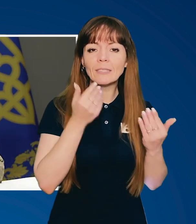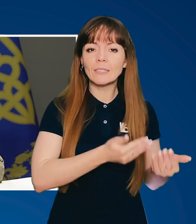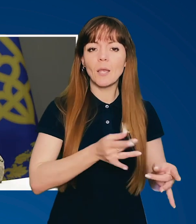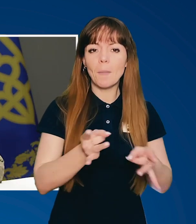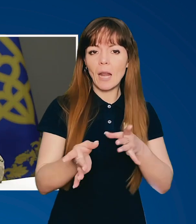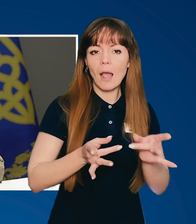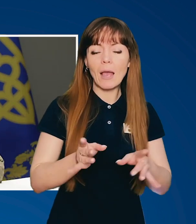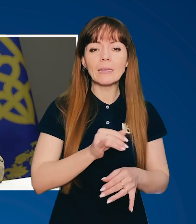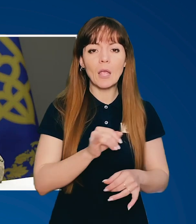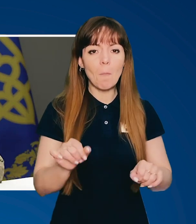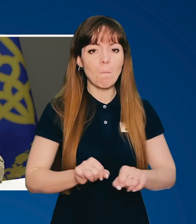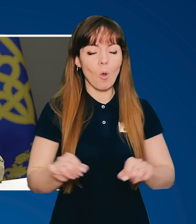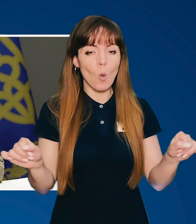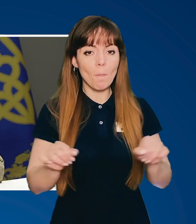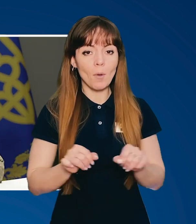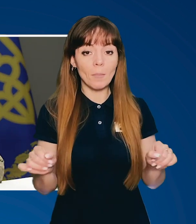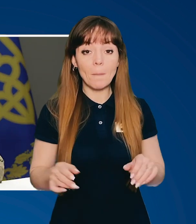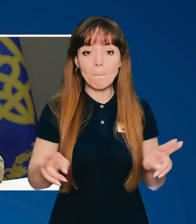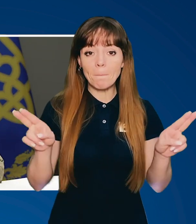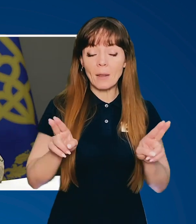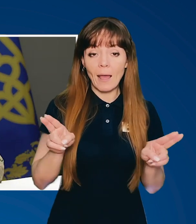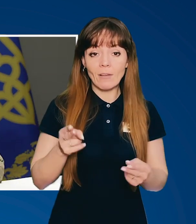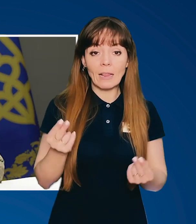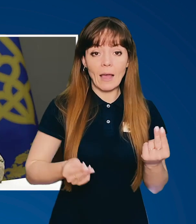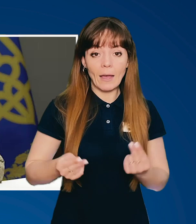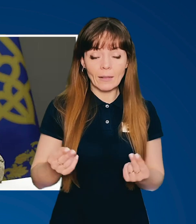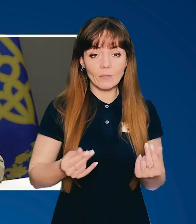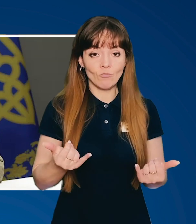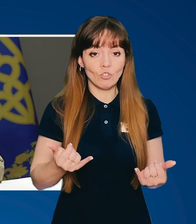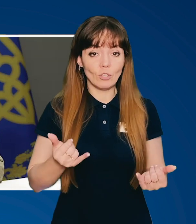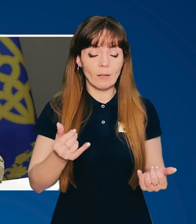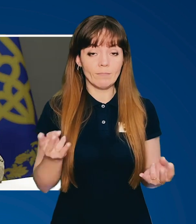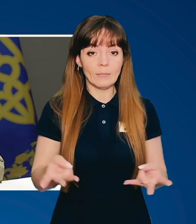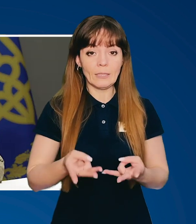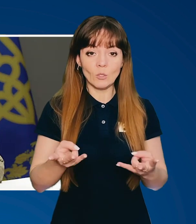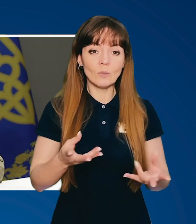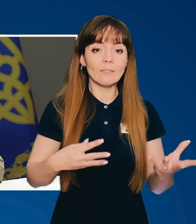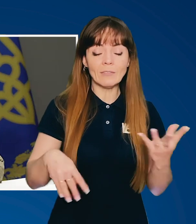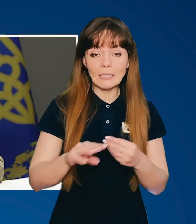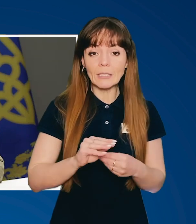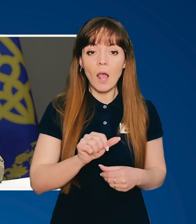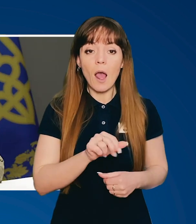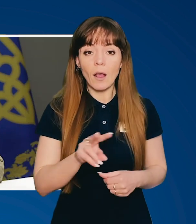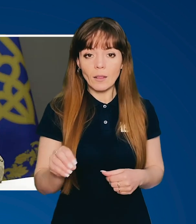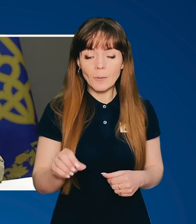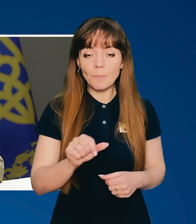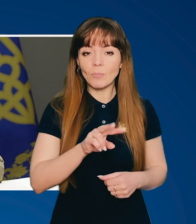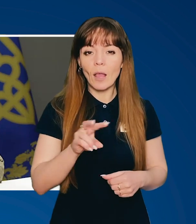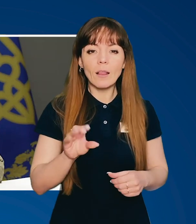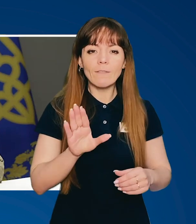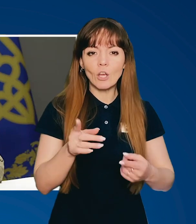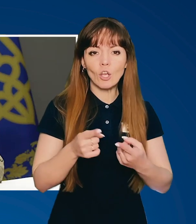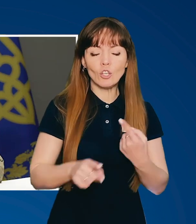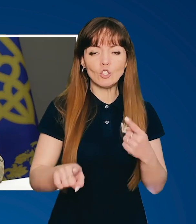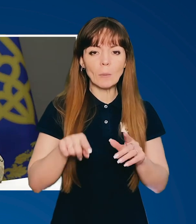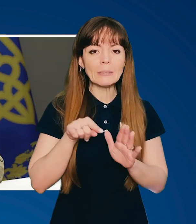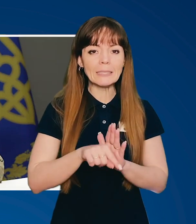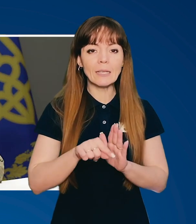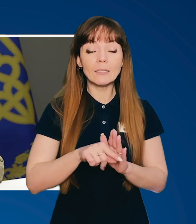зруйновані бомбами. Правила гри діють всі, але в іншому сенсі